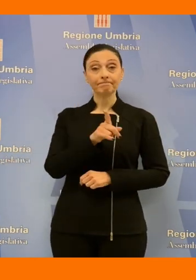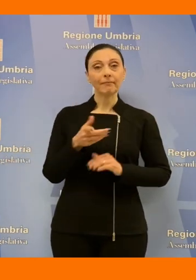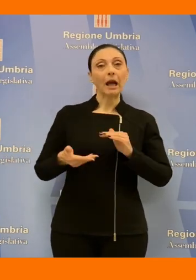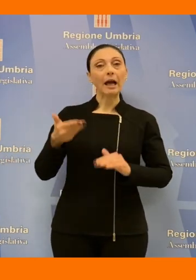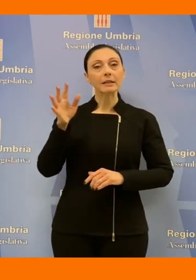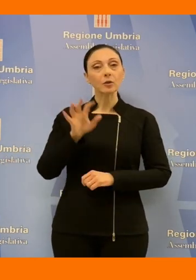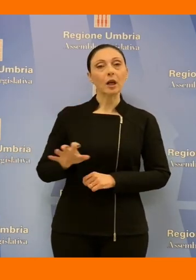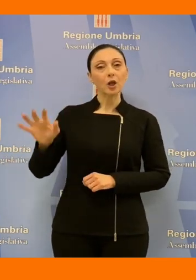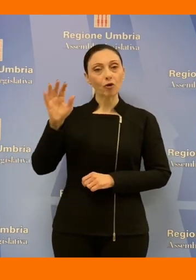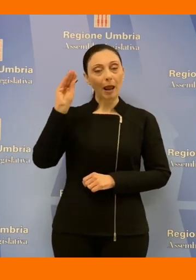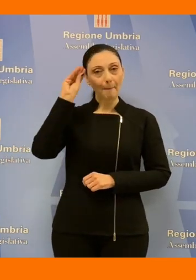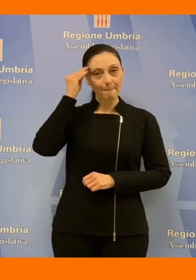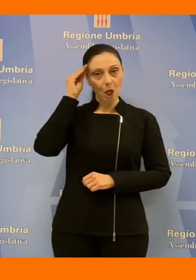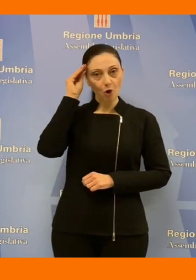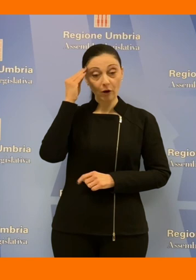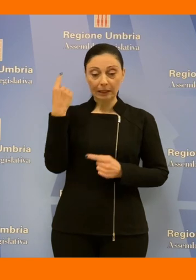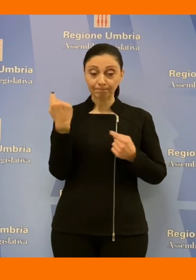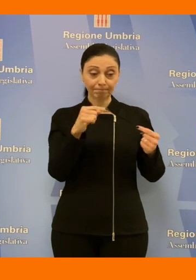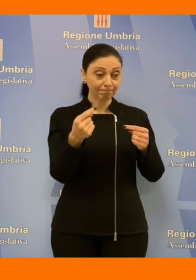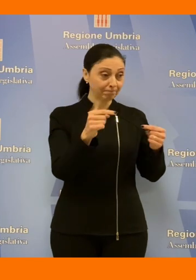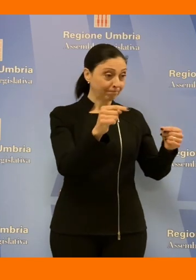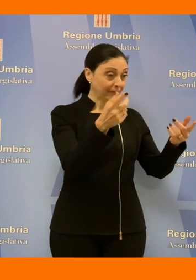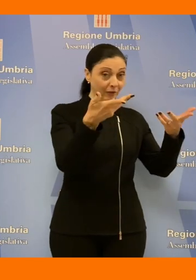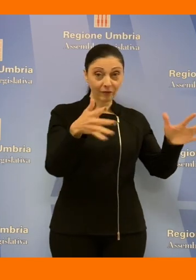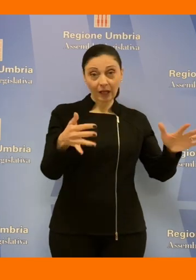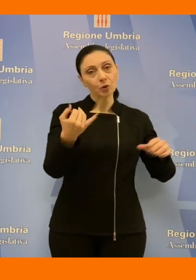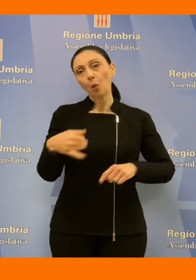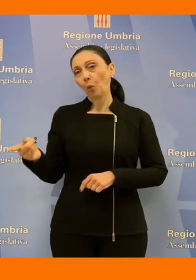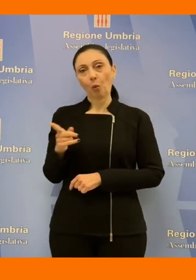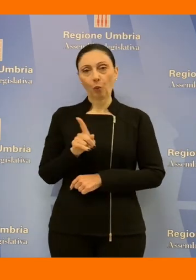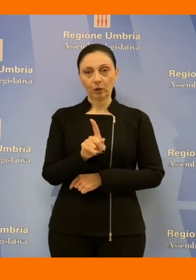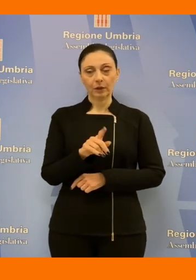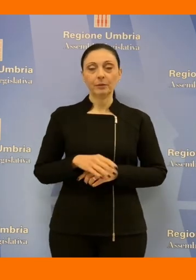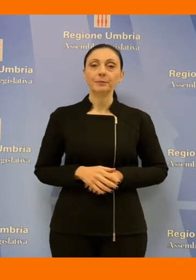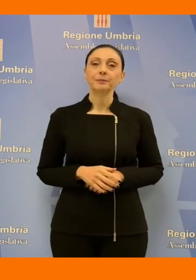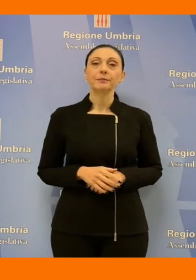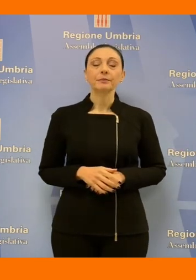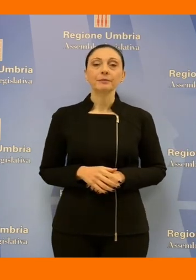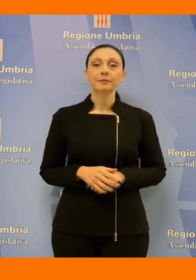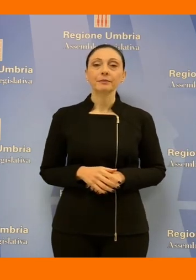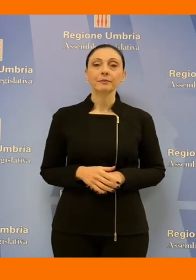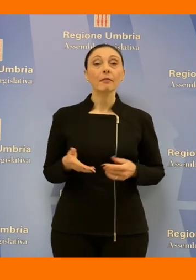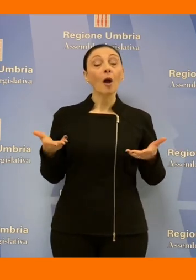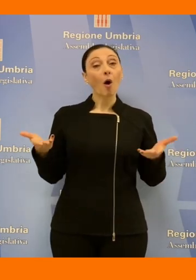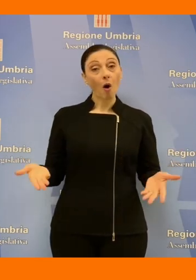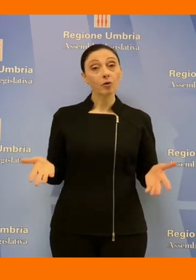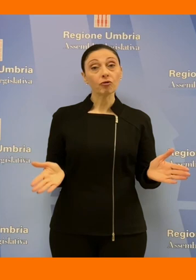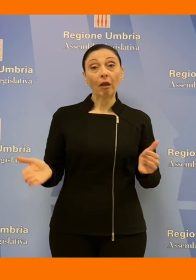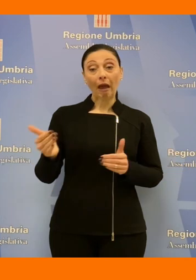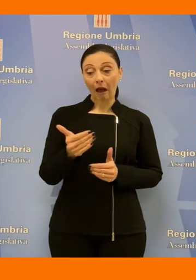Morroni chiudere il cerchio anzi in questo caso il ciclo ma oggi è arrivato in aula un atto che è stato il